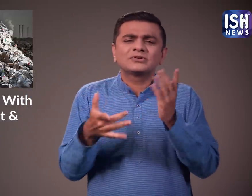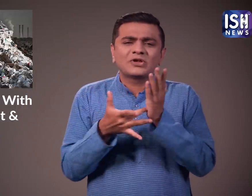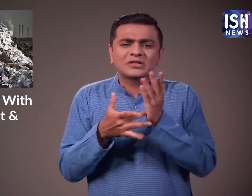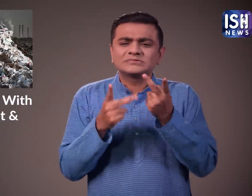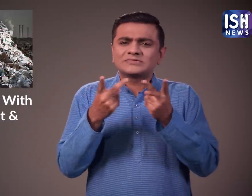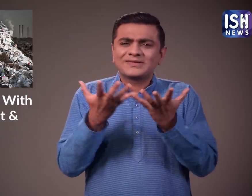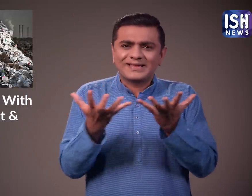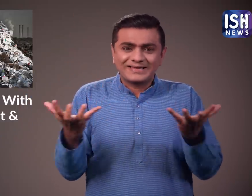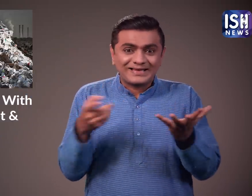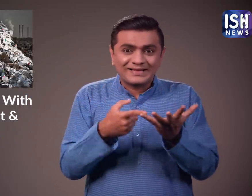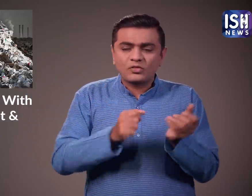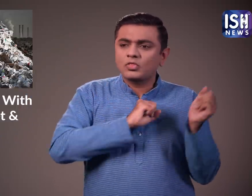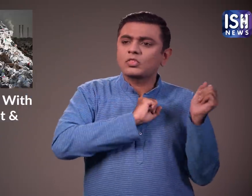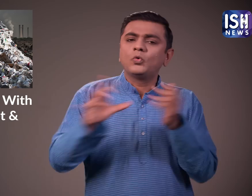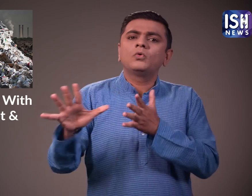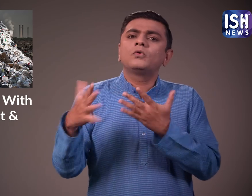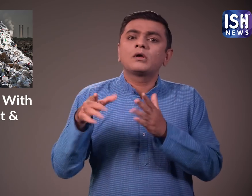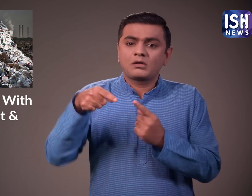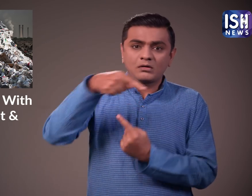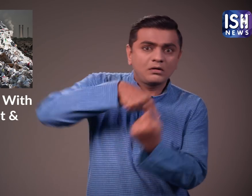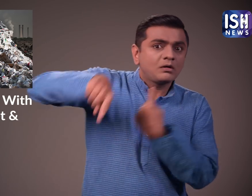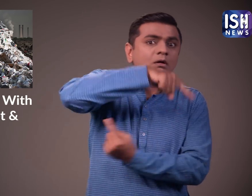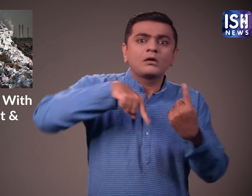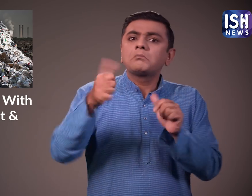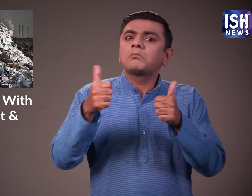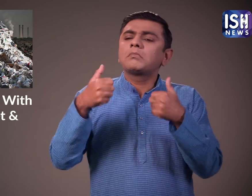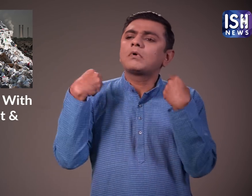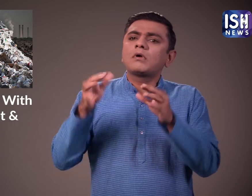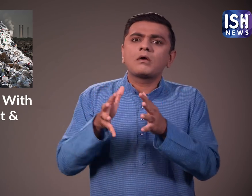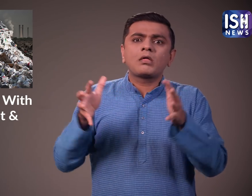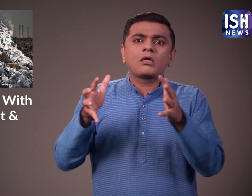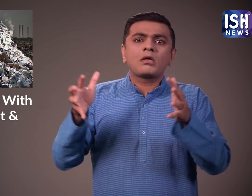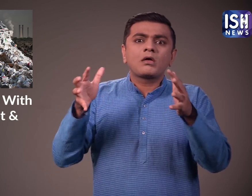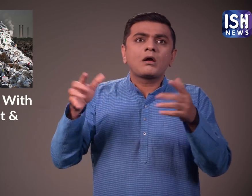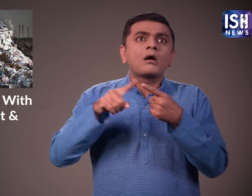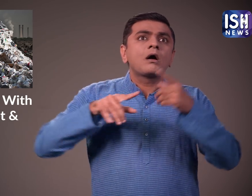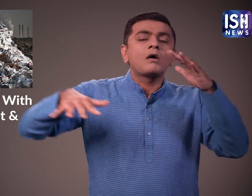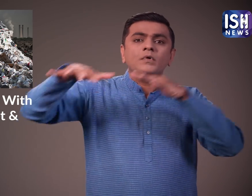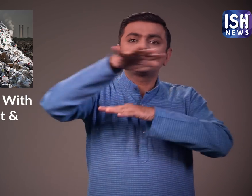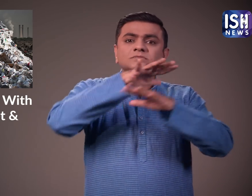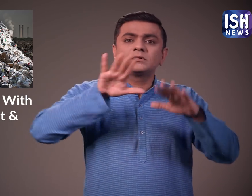पुनर्विनिकरन नहीं किया जा सकता और यहाँ पर्यावरन के लिए हानिकारक हो सकता है